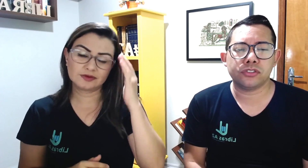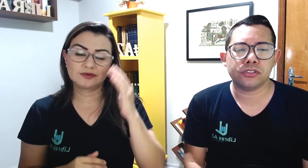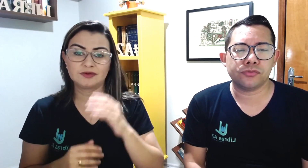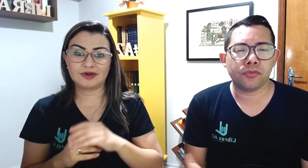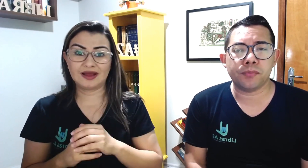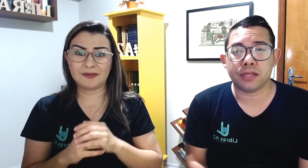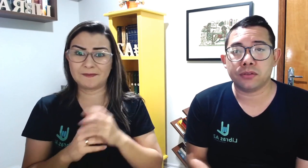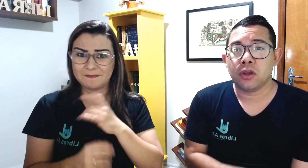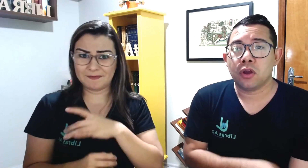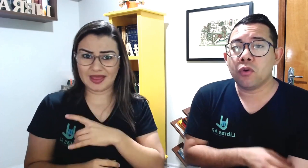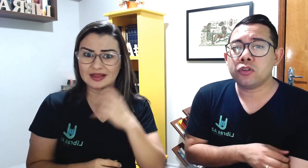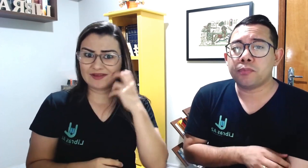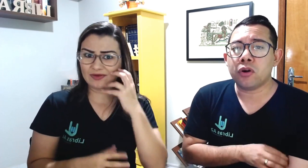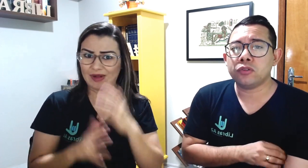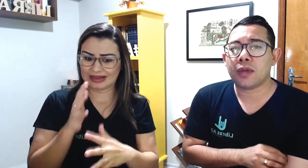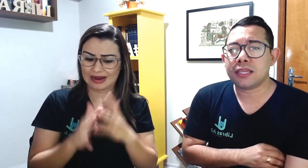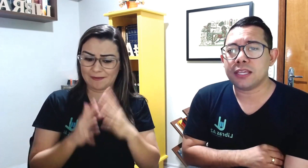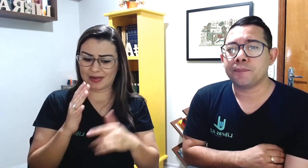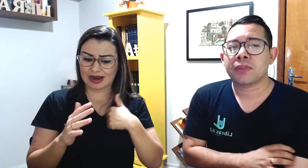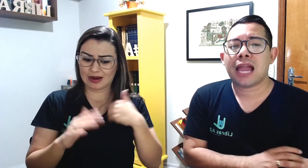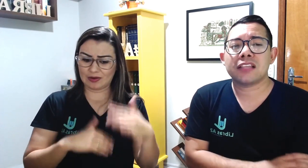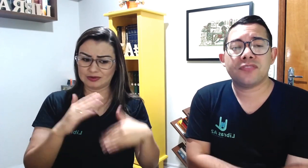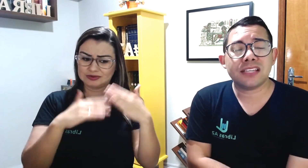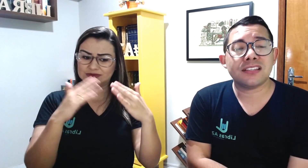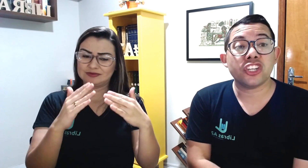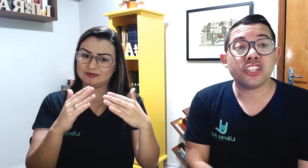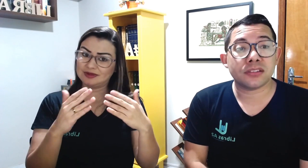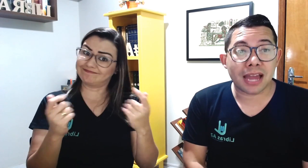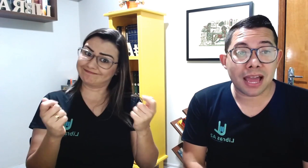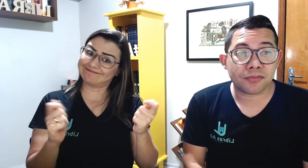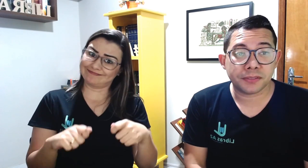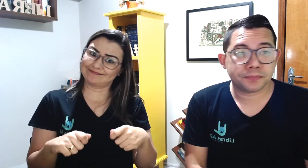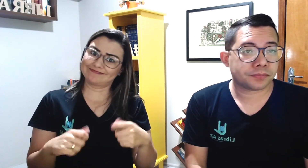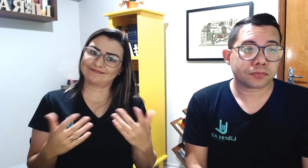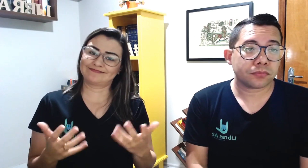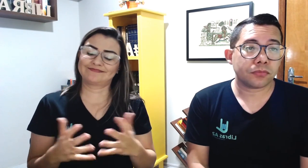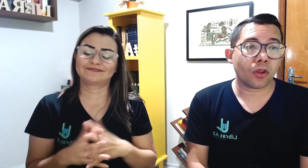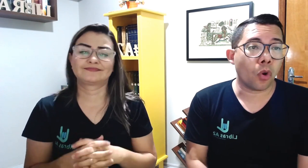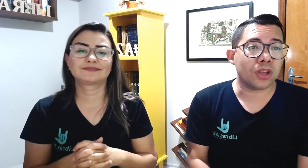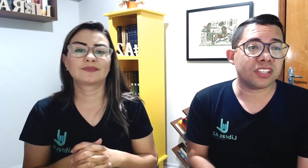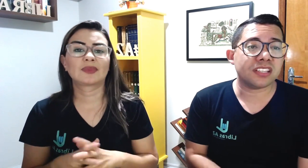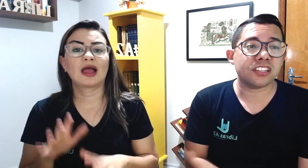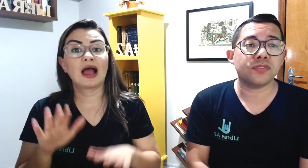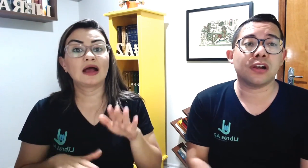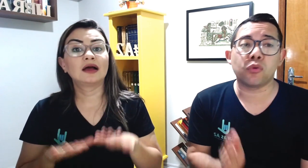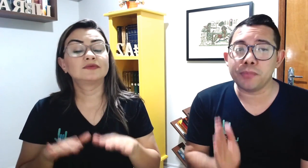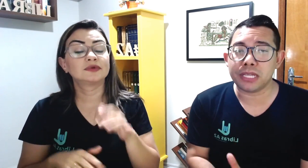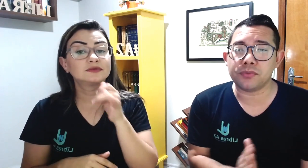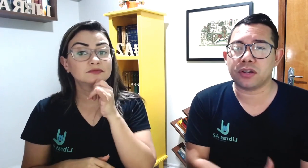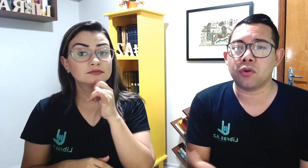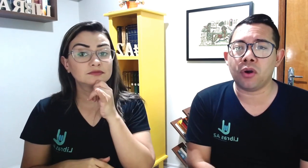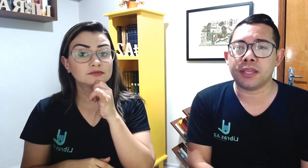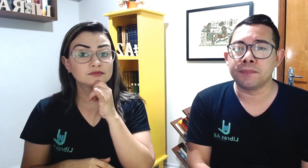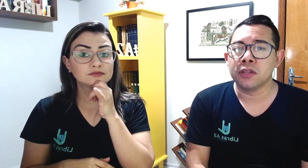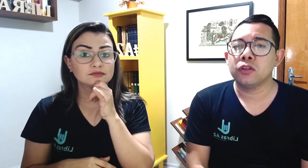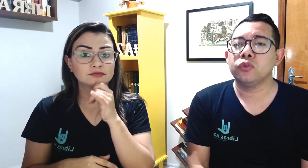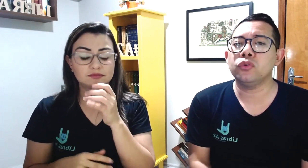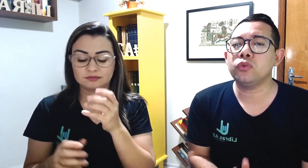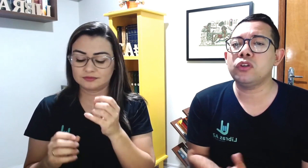desenvolvimento. Um outro ponto é que, às vezes a gente trava, ou às vezes a gente fica com medo e vergonha do que